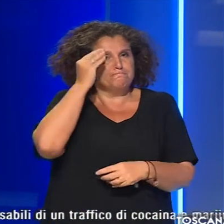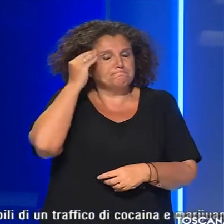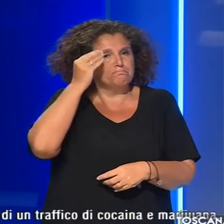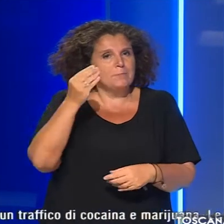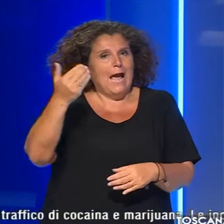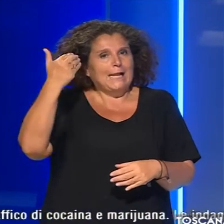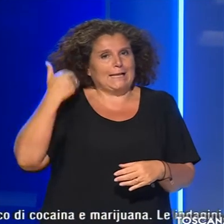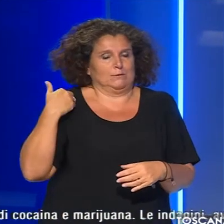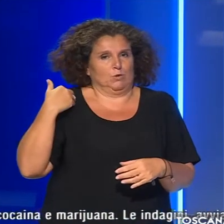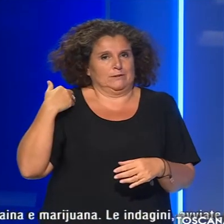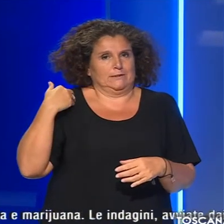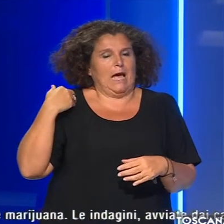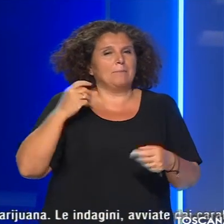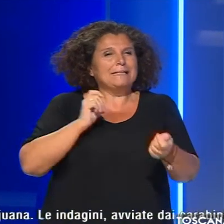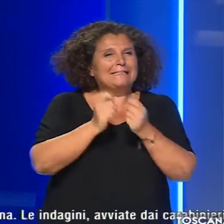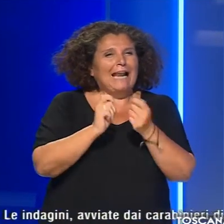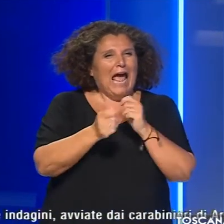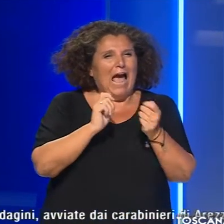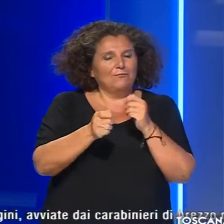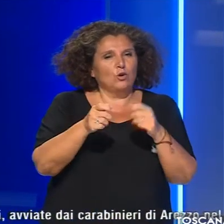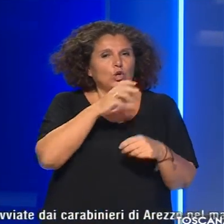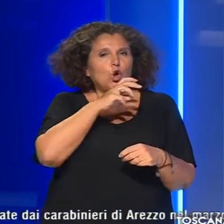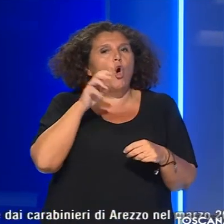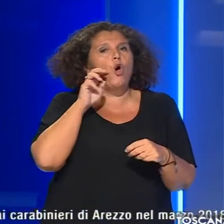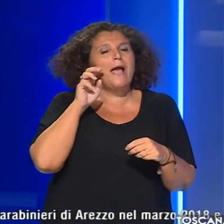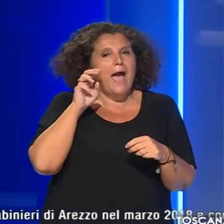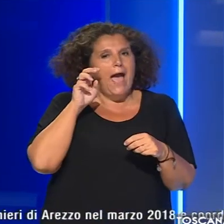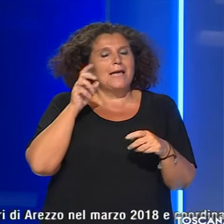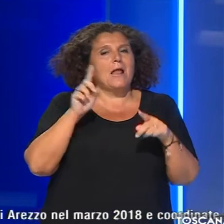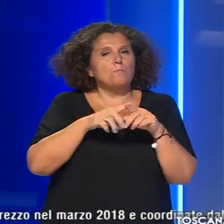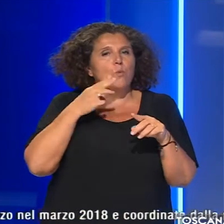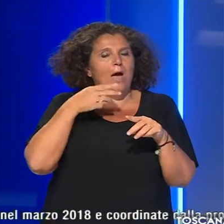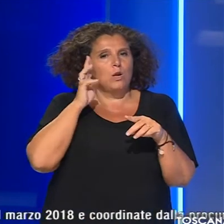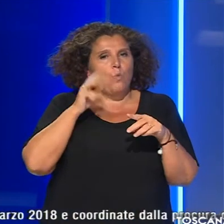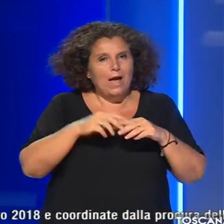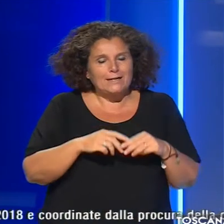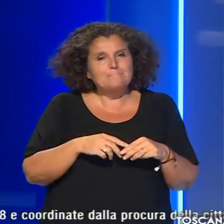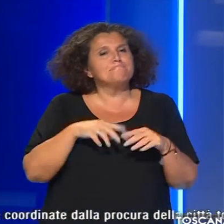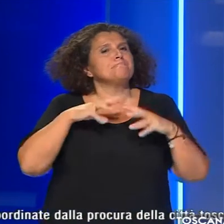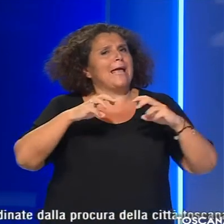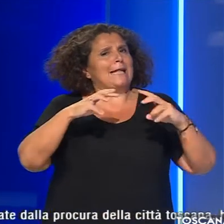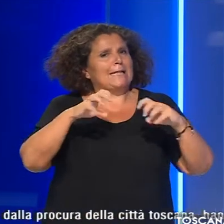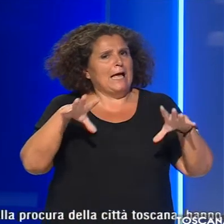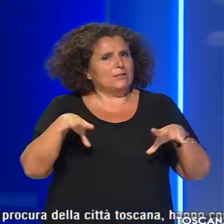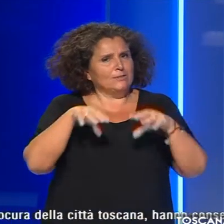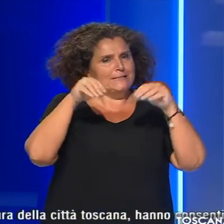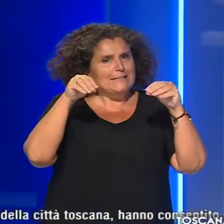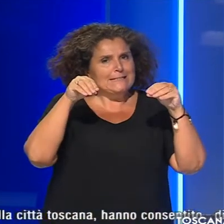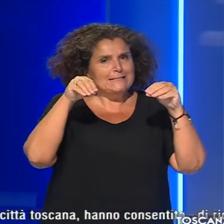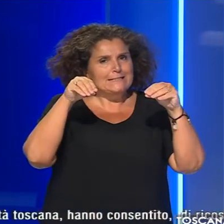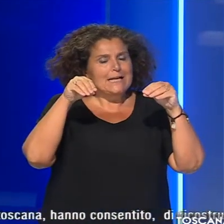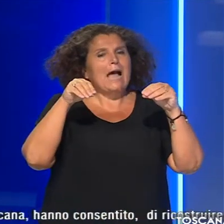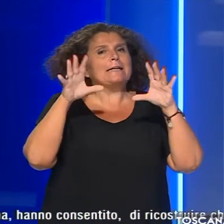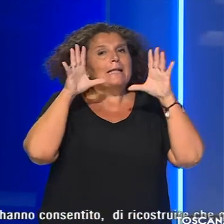responsabili di un traffico di cocaina e marijuana. Le indagini avviate